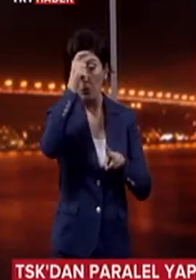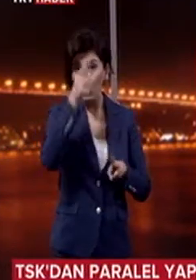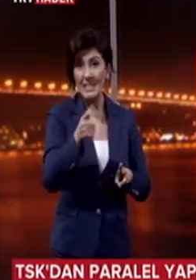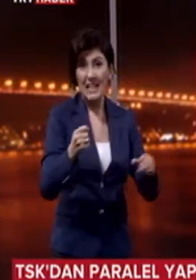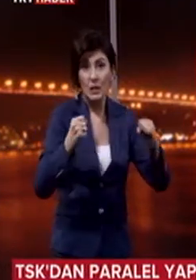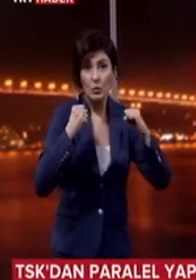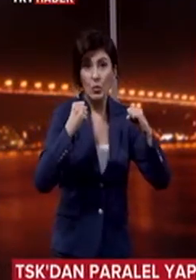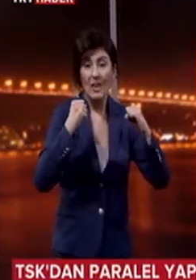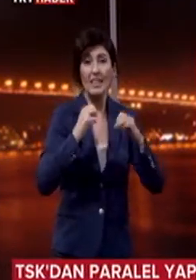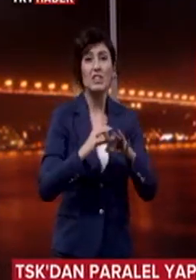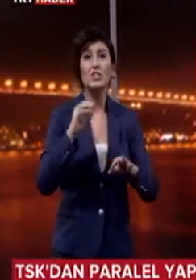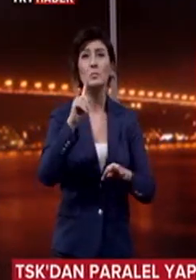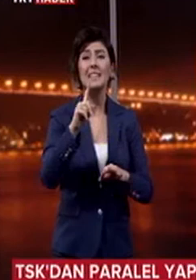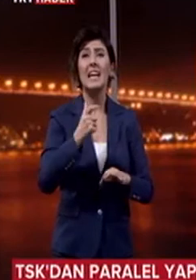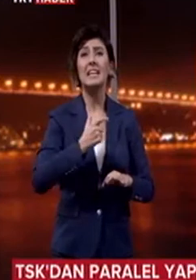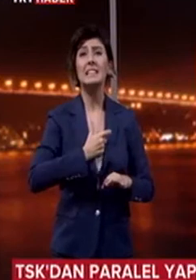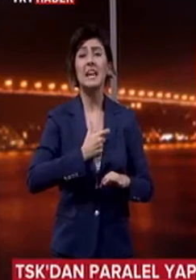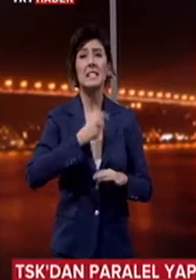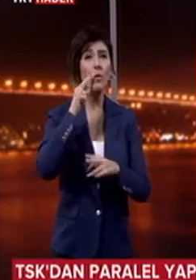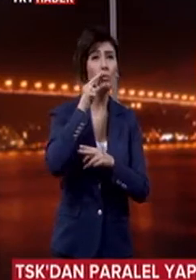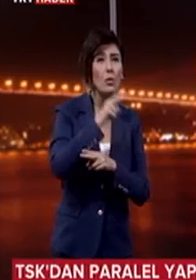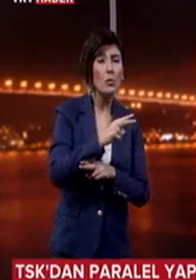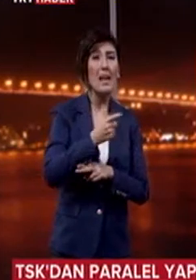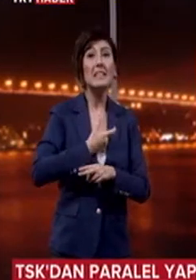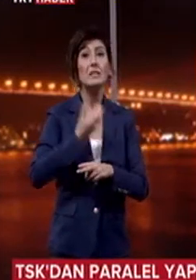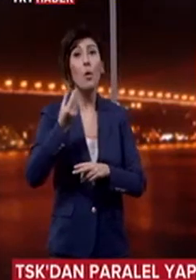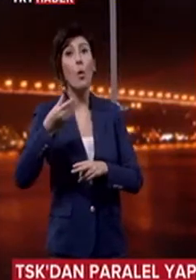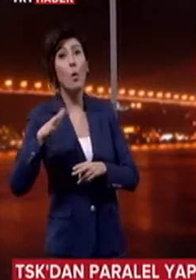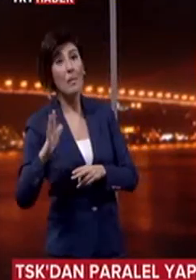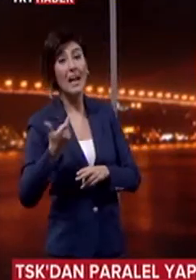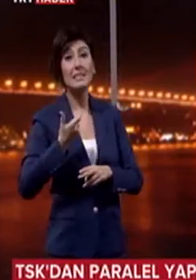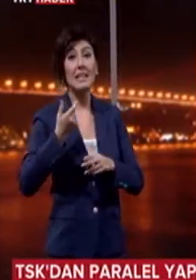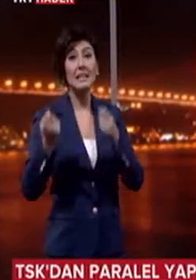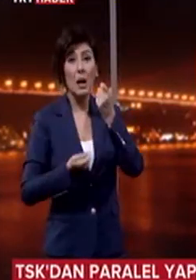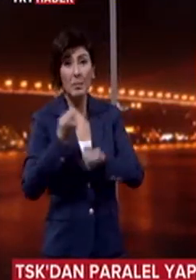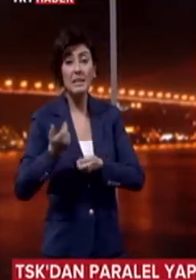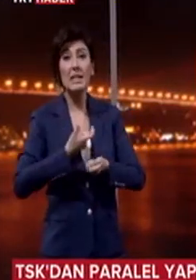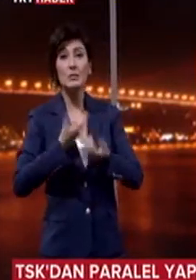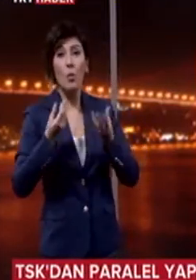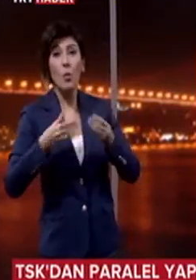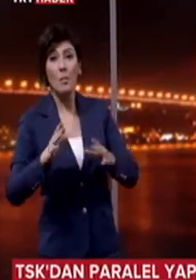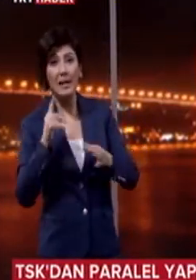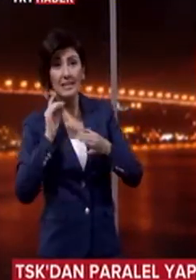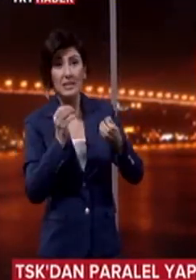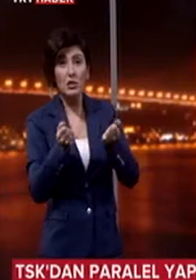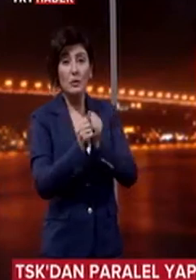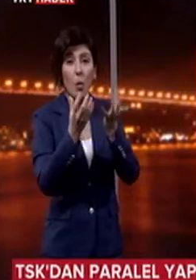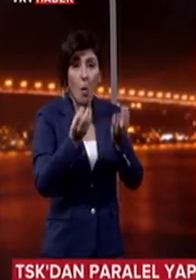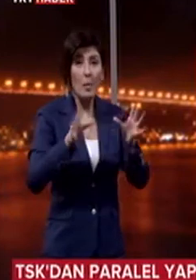Türk Silahlı Kuvvetleri hiçbir legal görünümlü, illegal yapıyla veya illegal odaklarla irtibat ve işbirliği içinde olmamıştır. Bundan sonra da olmayacaktır